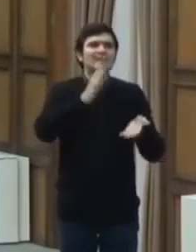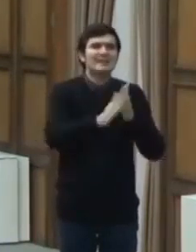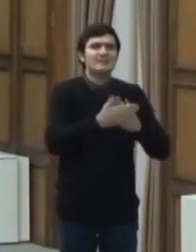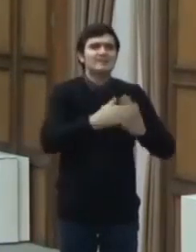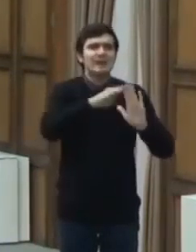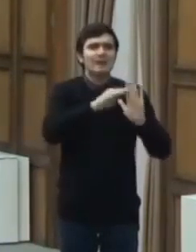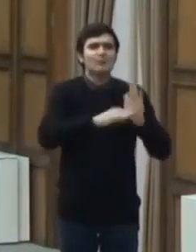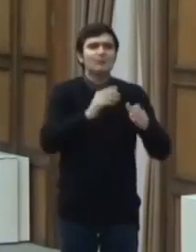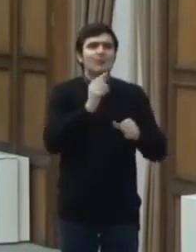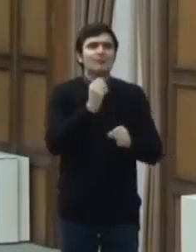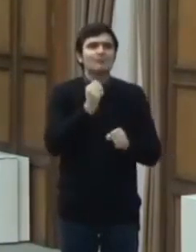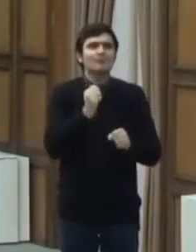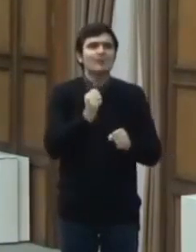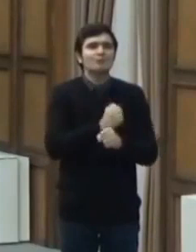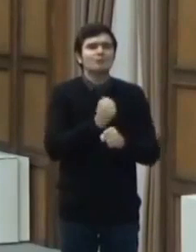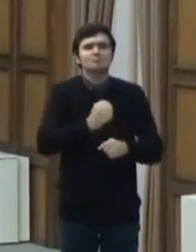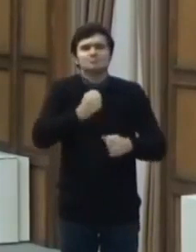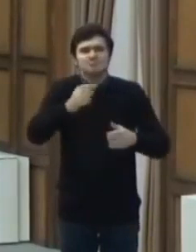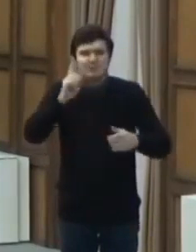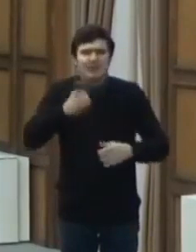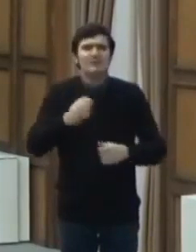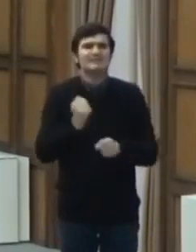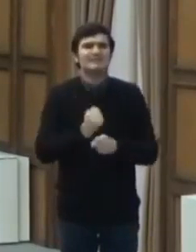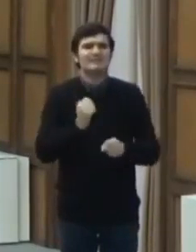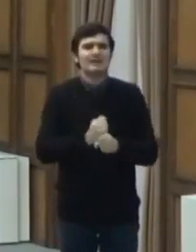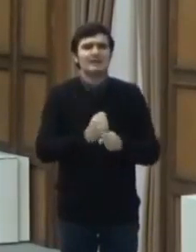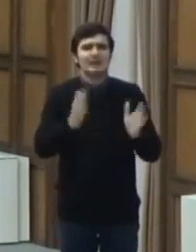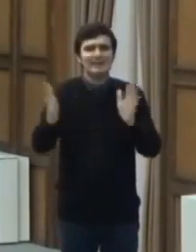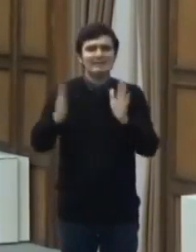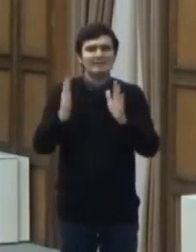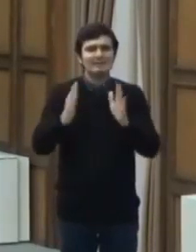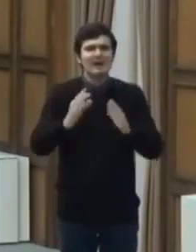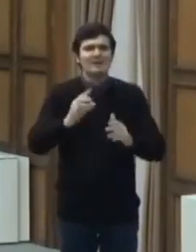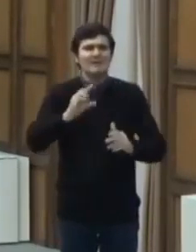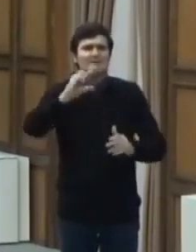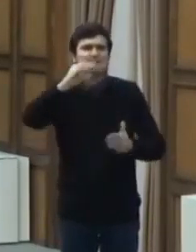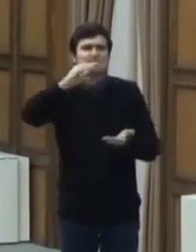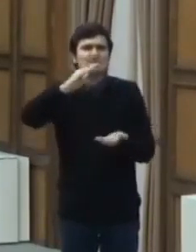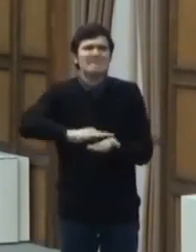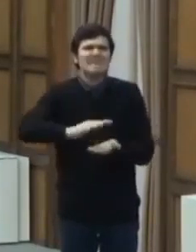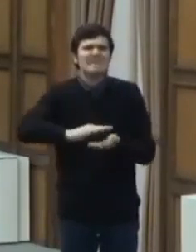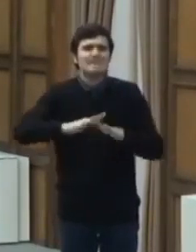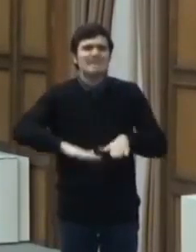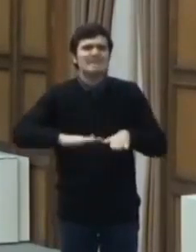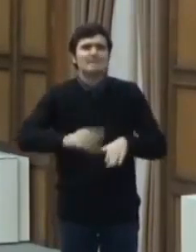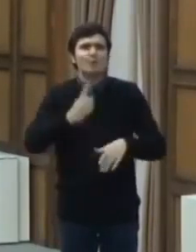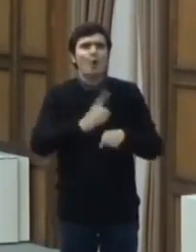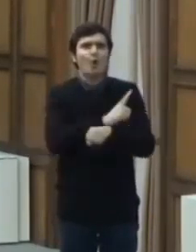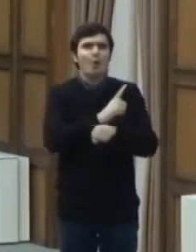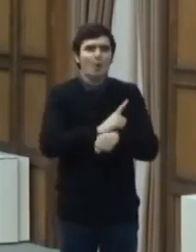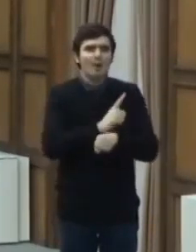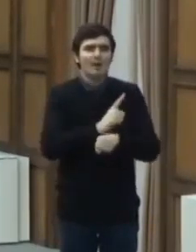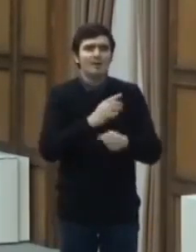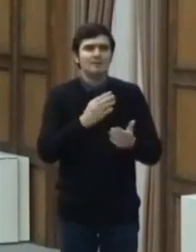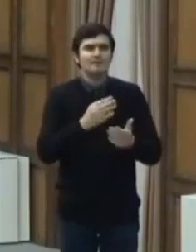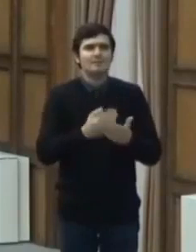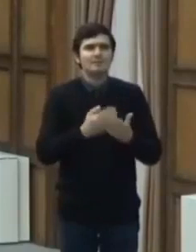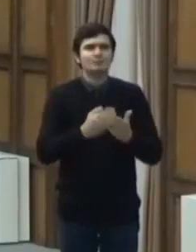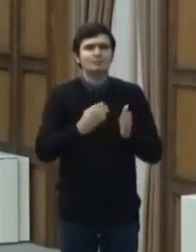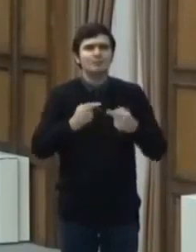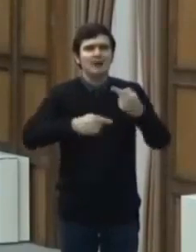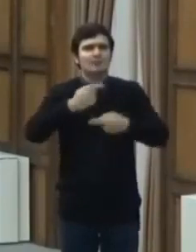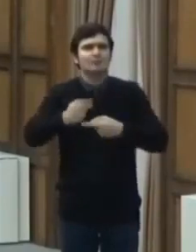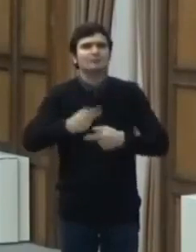intervale de minim o ora, pe parcursul a minim trei ore, în tranșe de minim 20